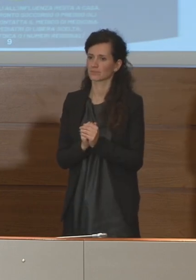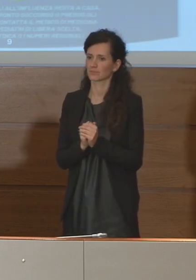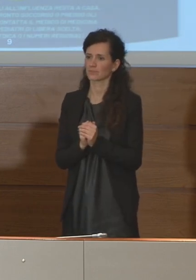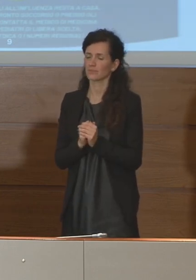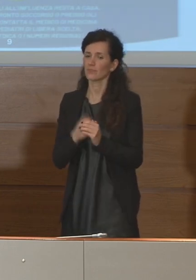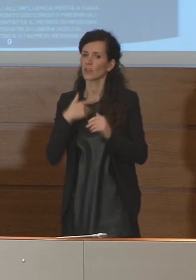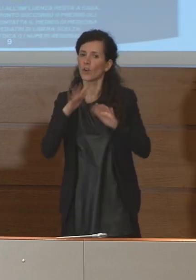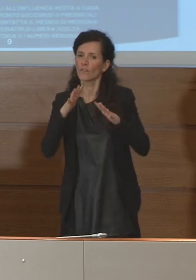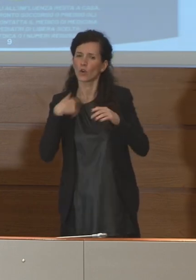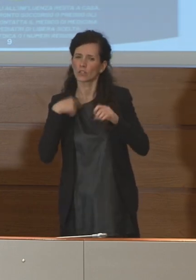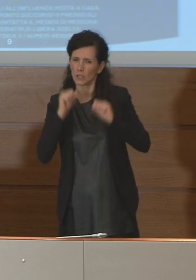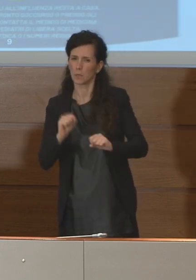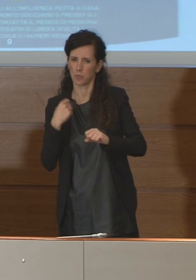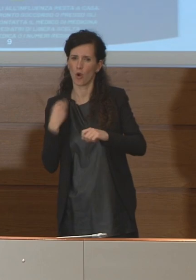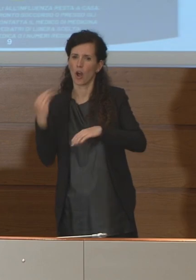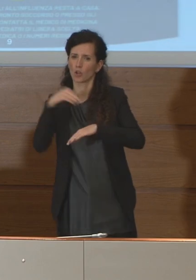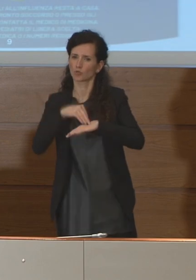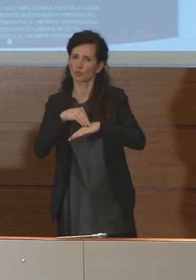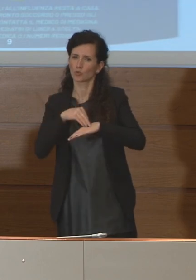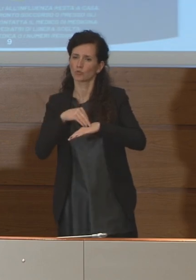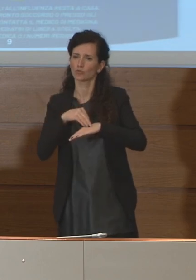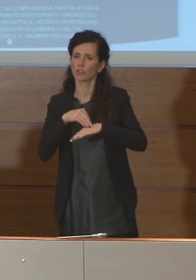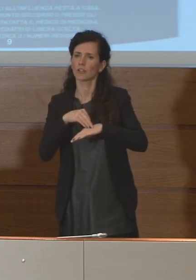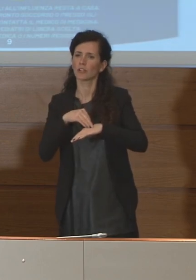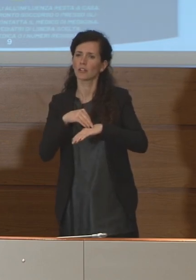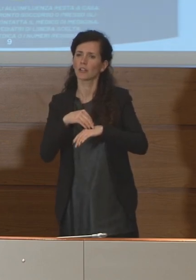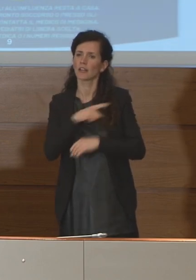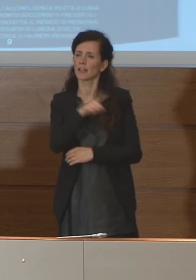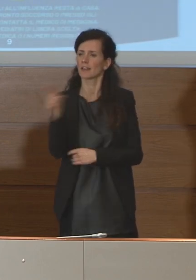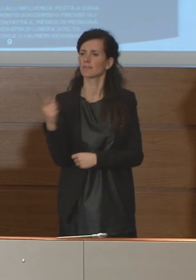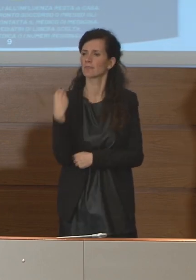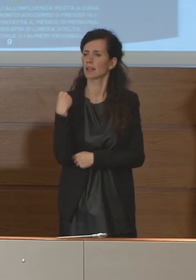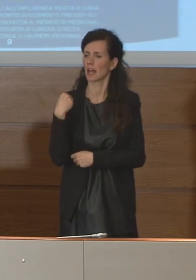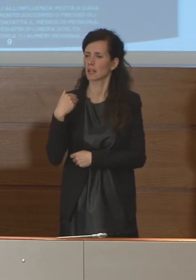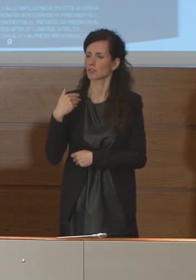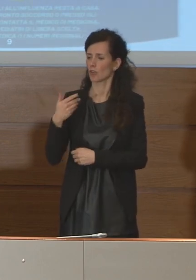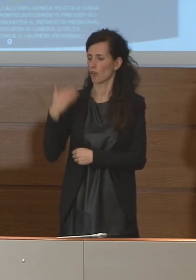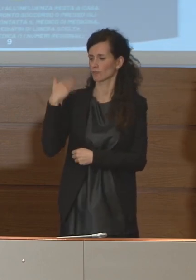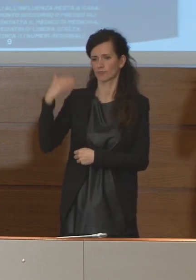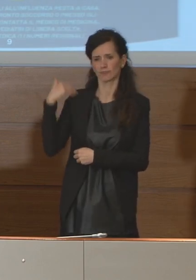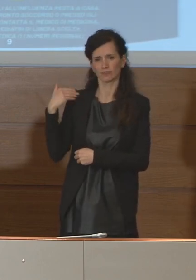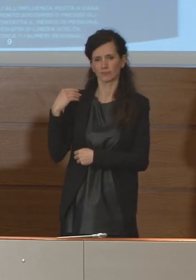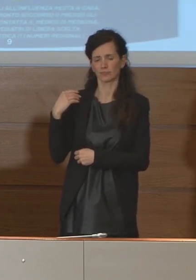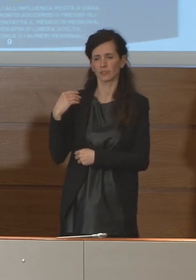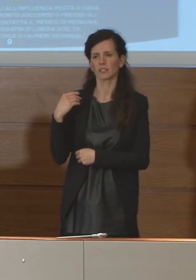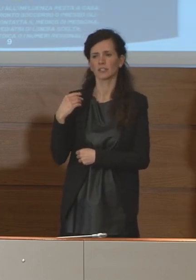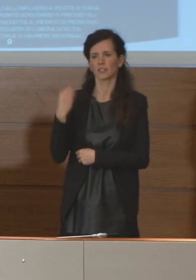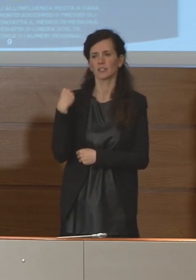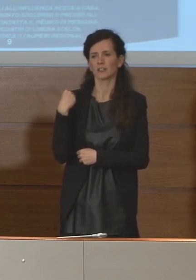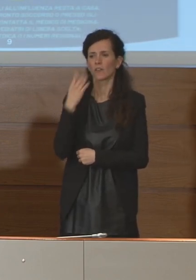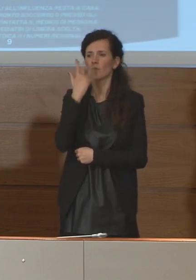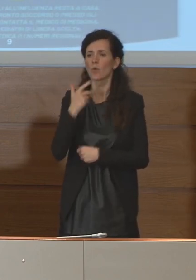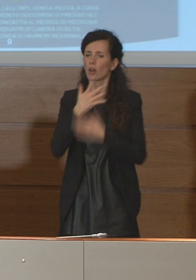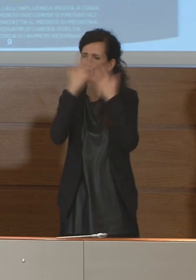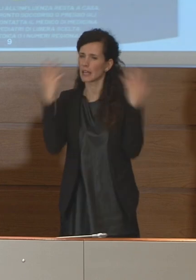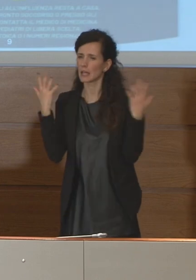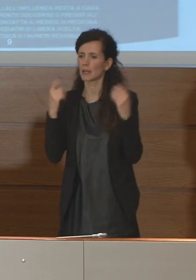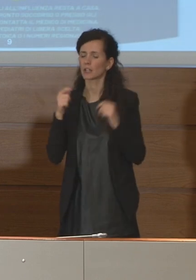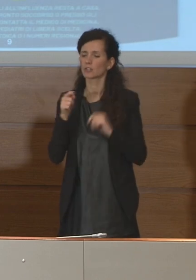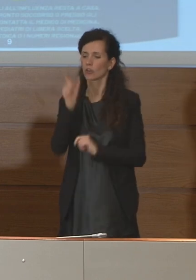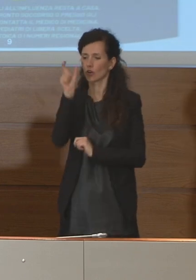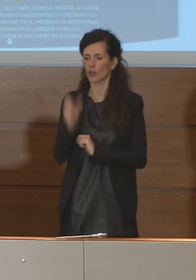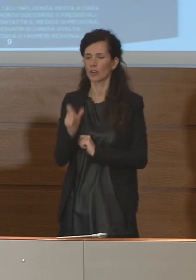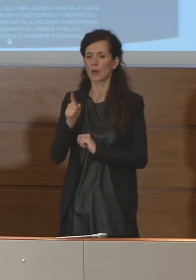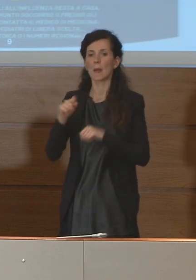Forse posso aggiungere un elemento, mi avete chiesto nei giorni scorsi un chiarimento circa il decesso che è